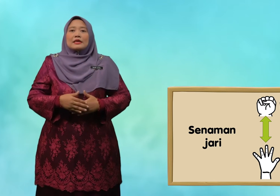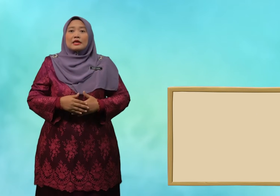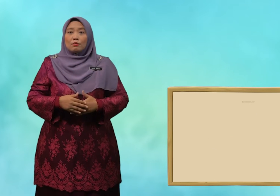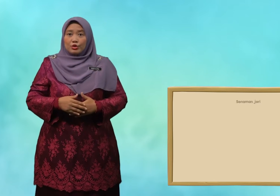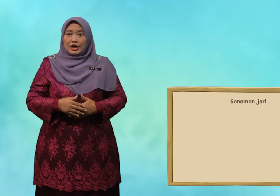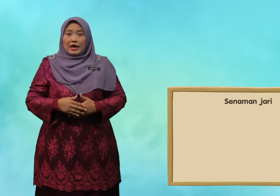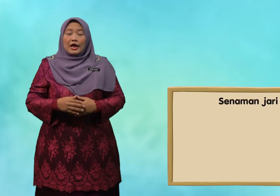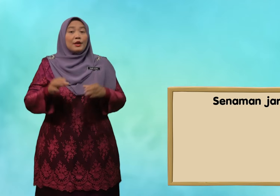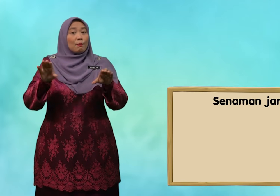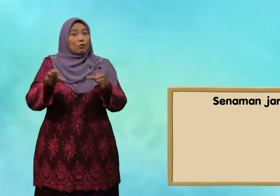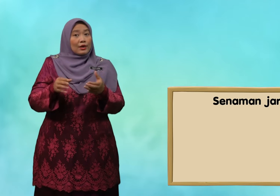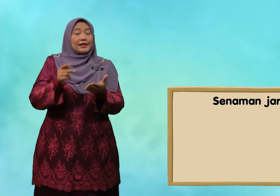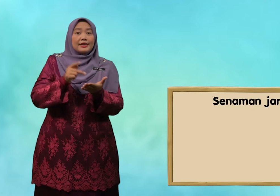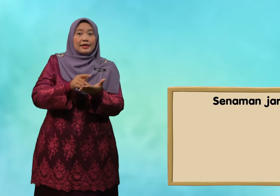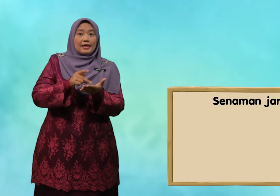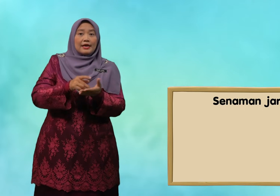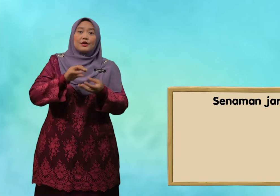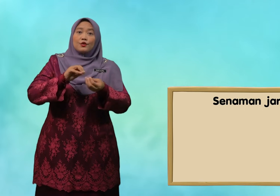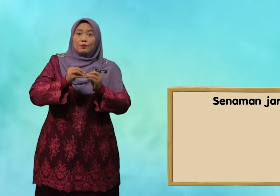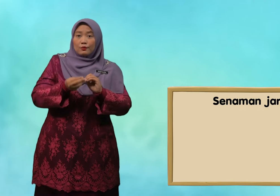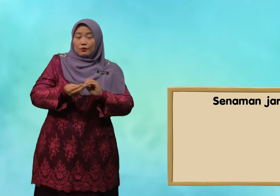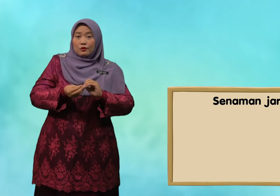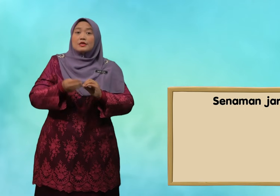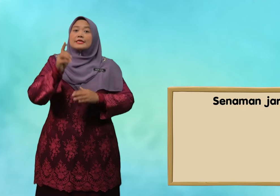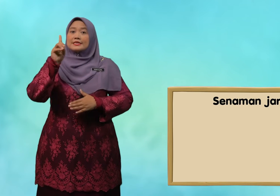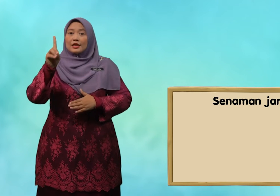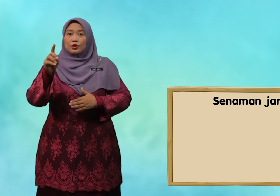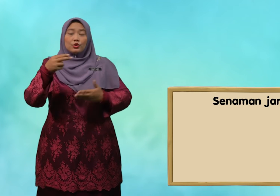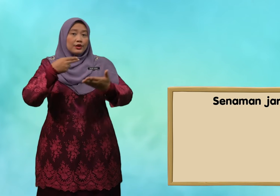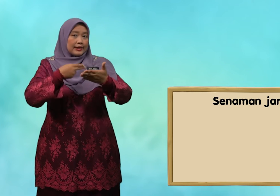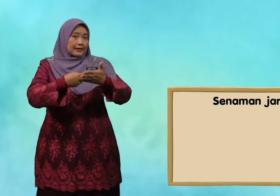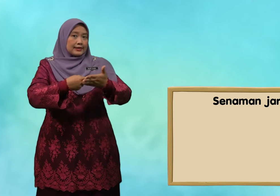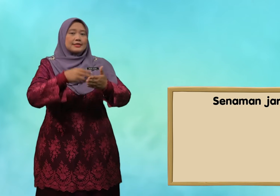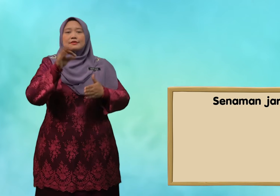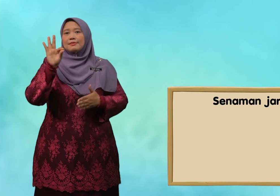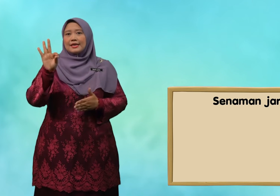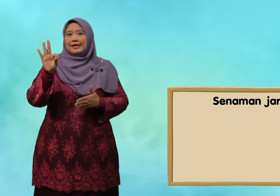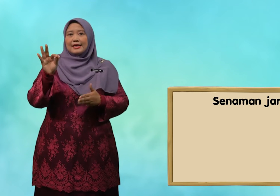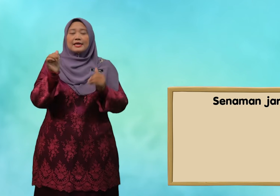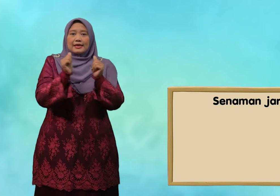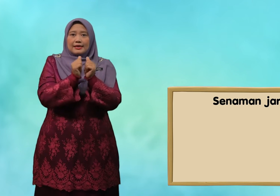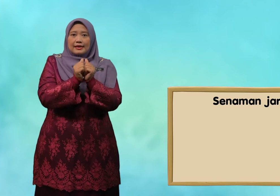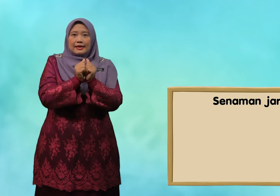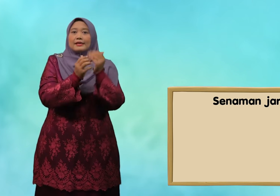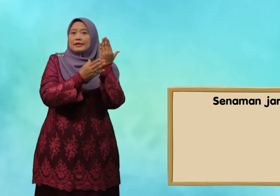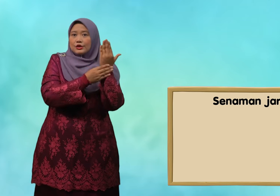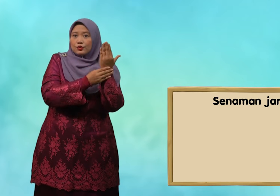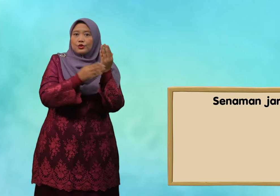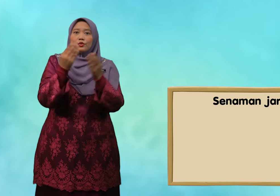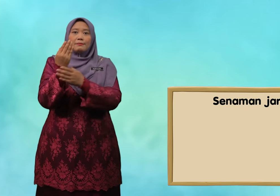Kemudian, buat kiraan nombor 1 hingga 9 dengan kedua-dua